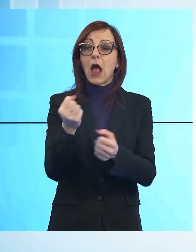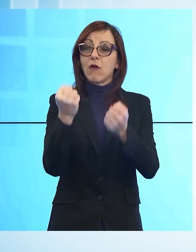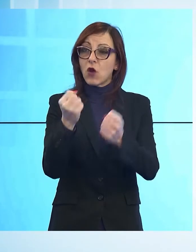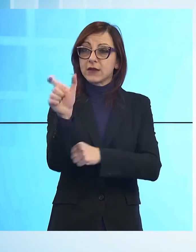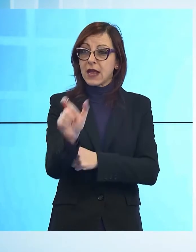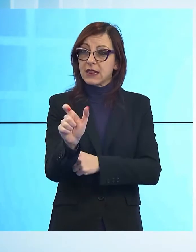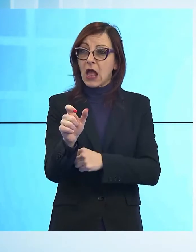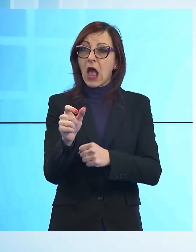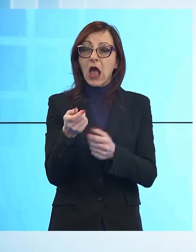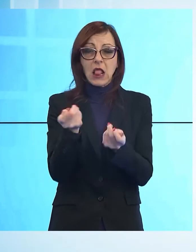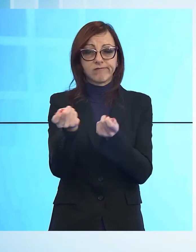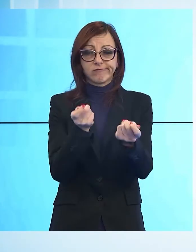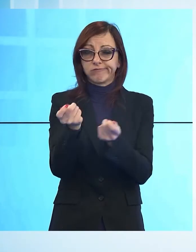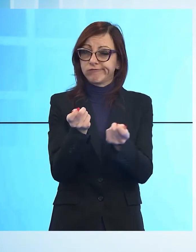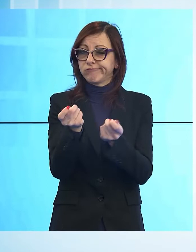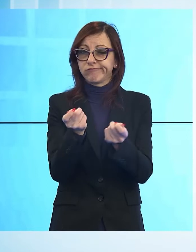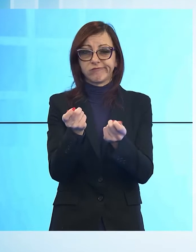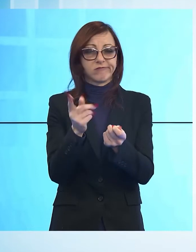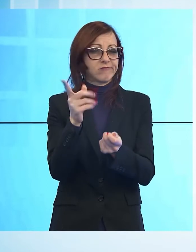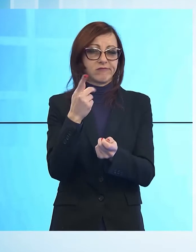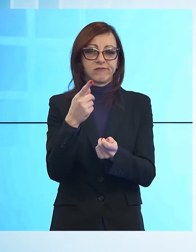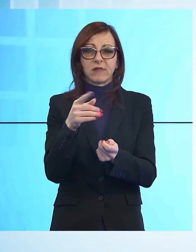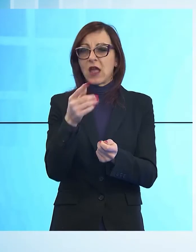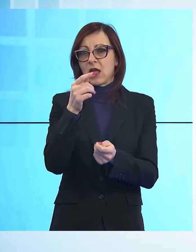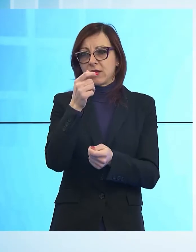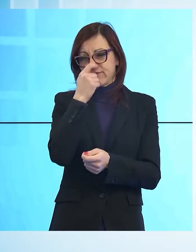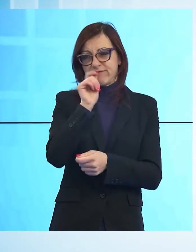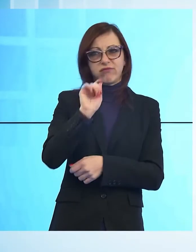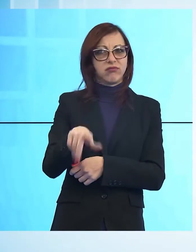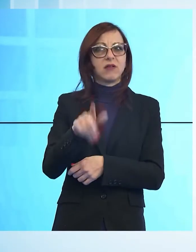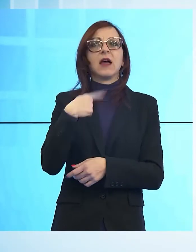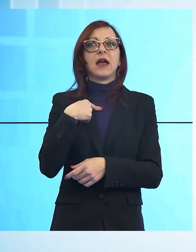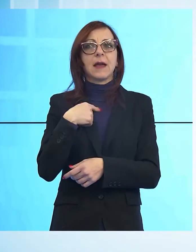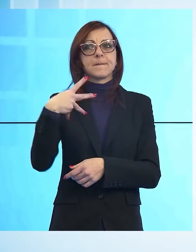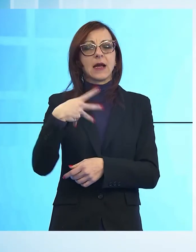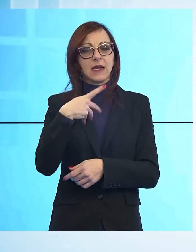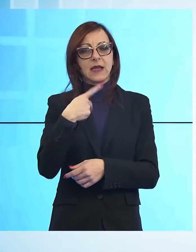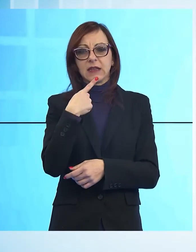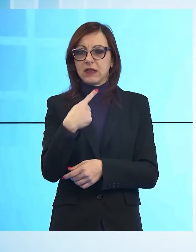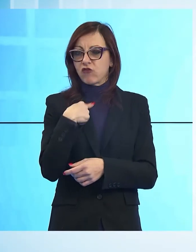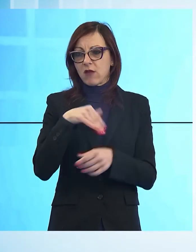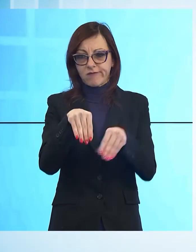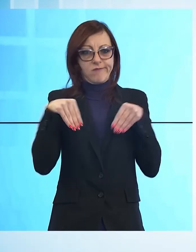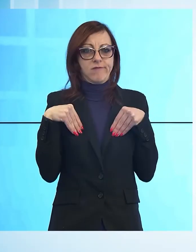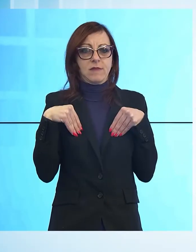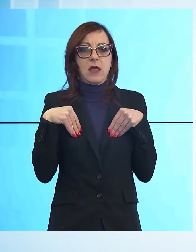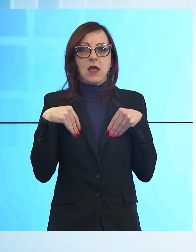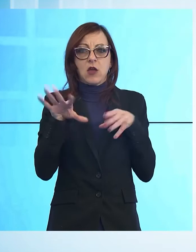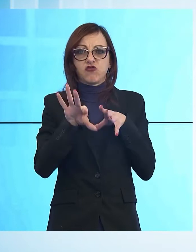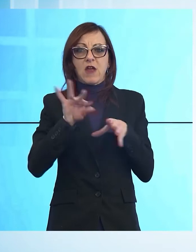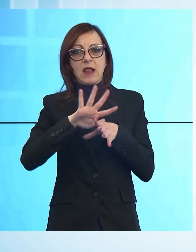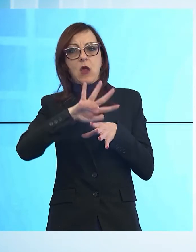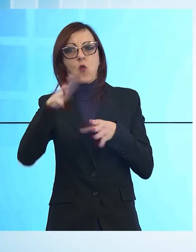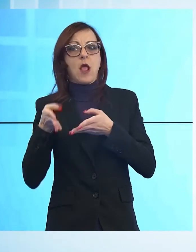coordinatore regionale Massimo Mallegni minacciano di tirarsi fuori e di schierarsi con il terzo polo come già accaduto a settembre in Versilia.